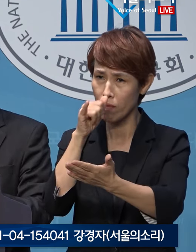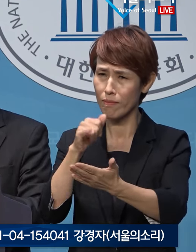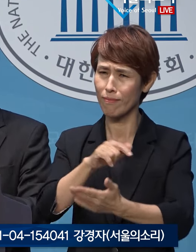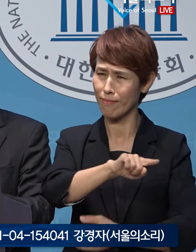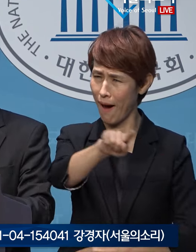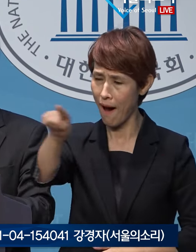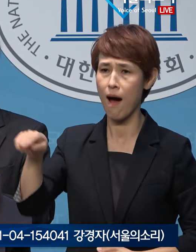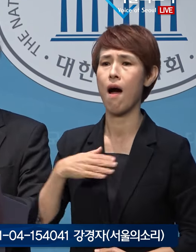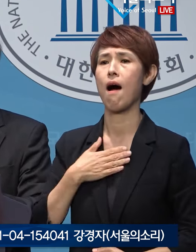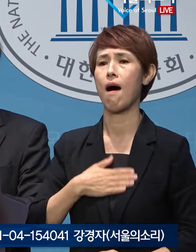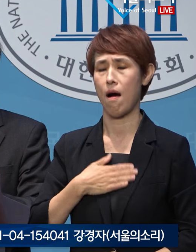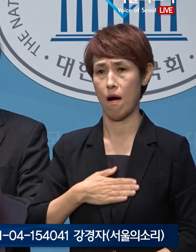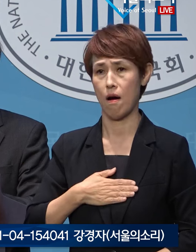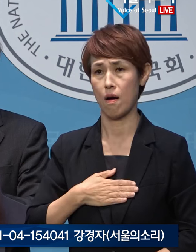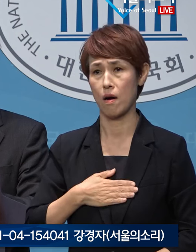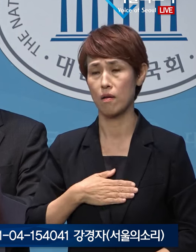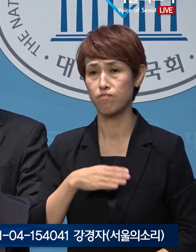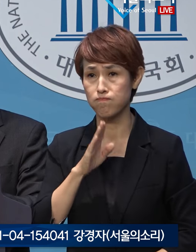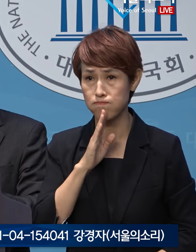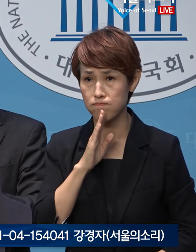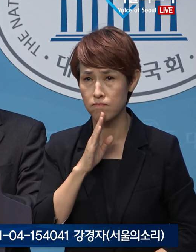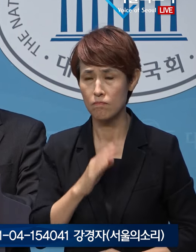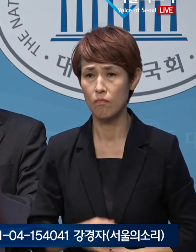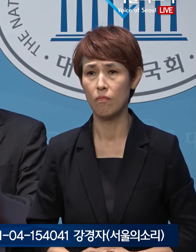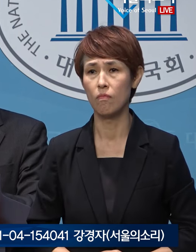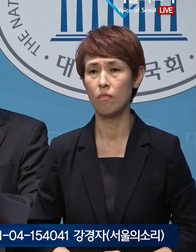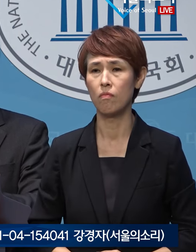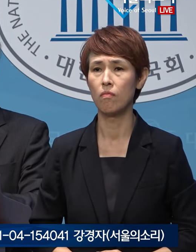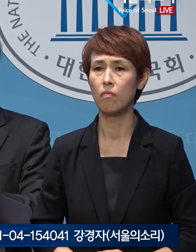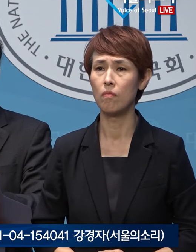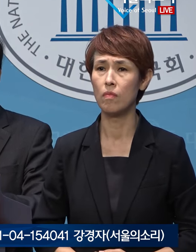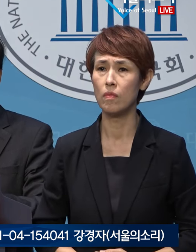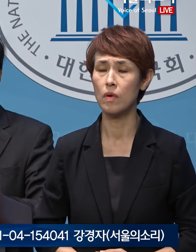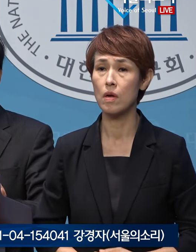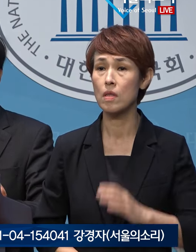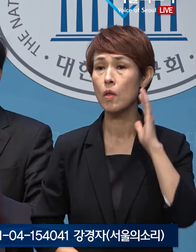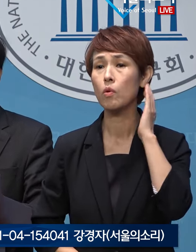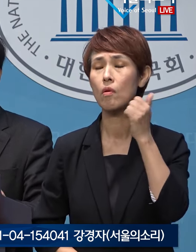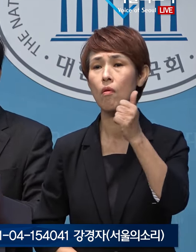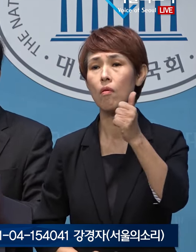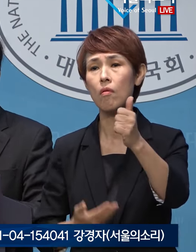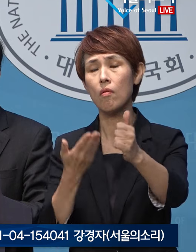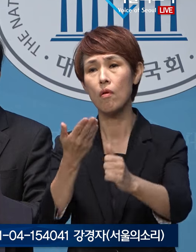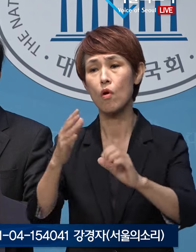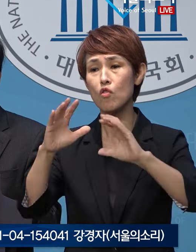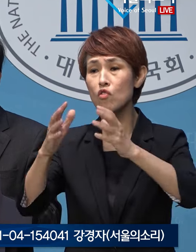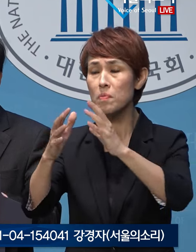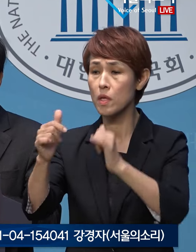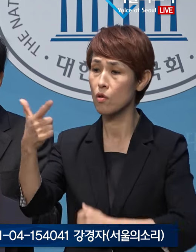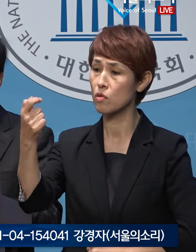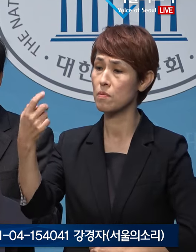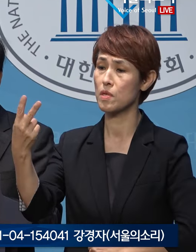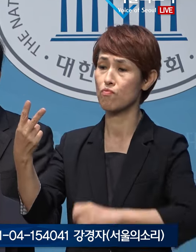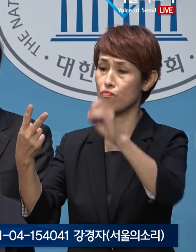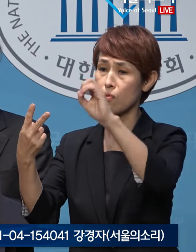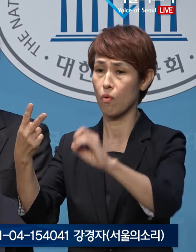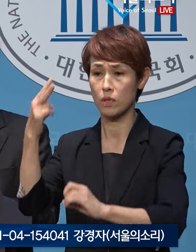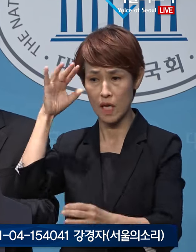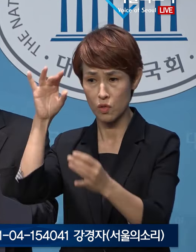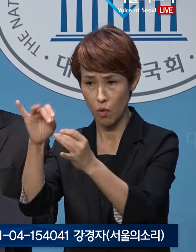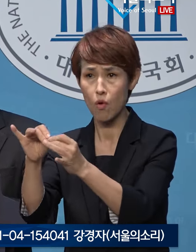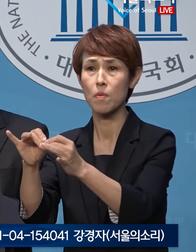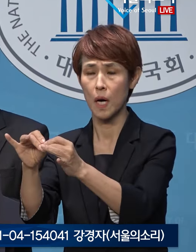다 아는 평범한 진리입니다. 그런데 대통령은 국민의 62%가 찬성하고